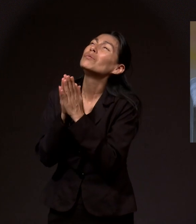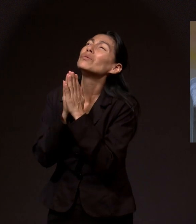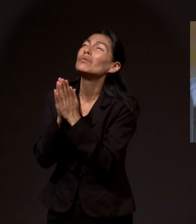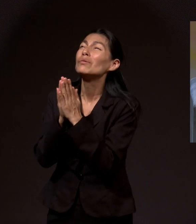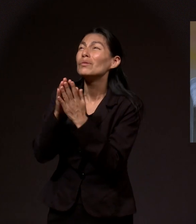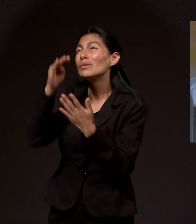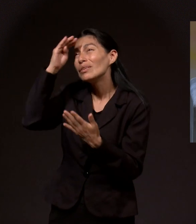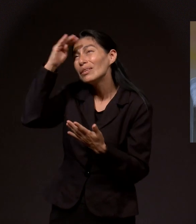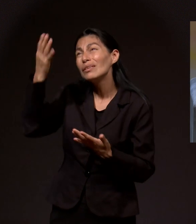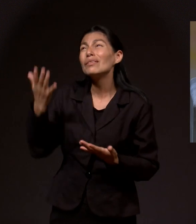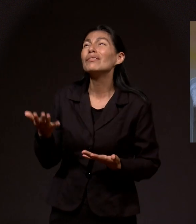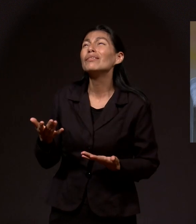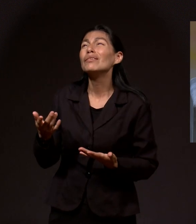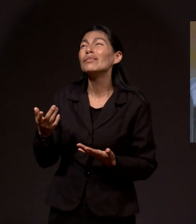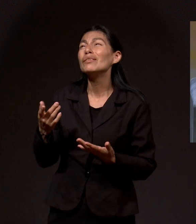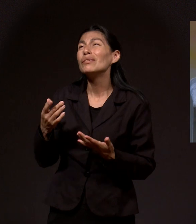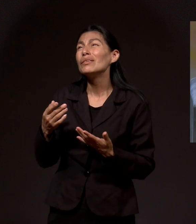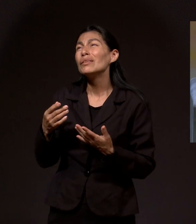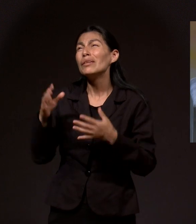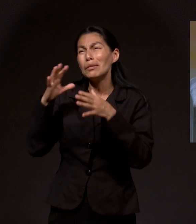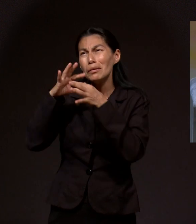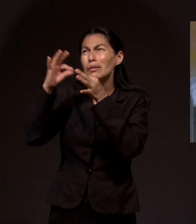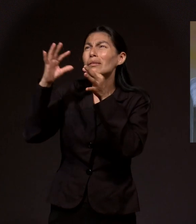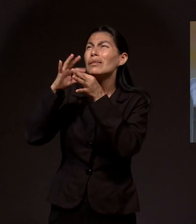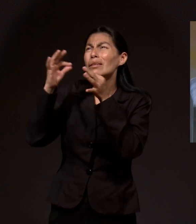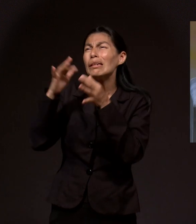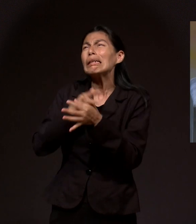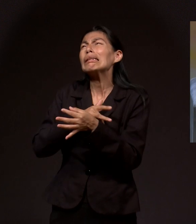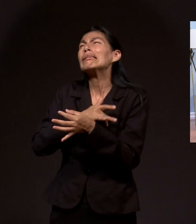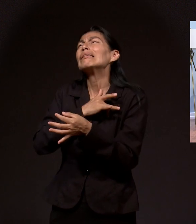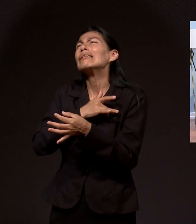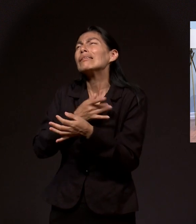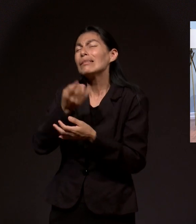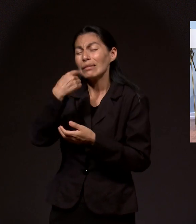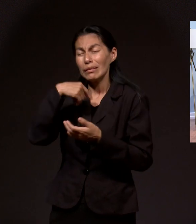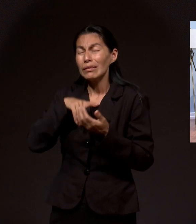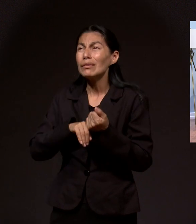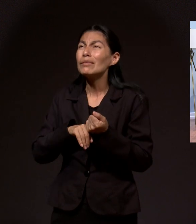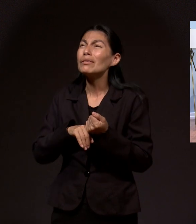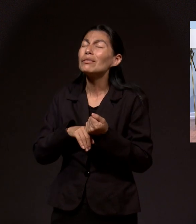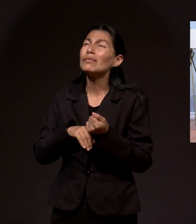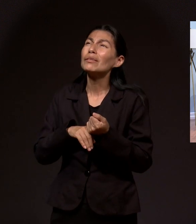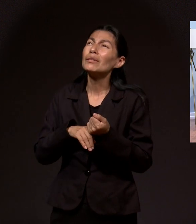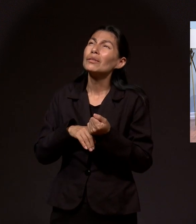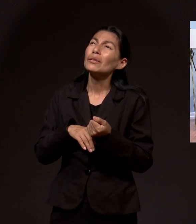Y empecé a explicarle al Señor cómo me sentía.